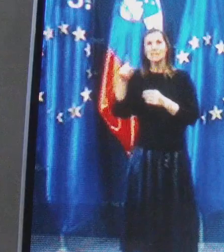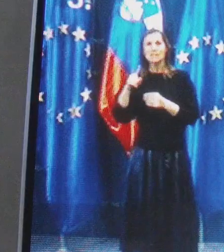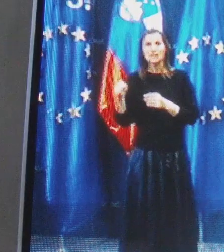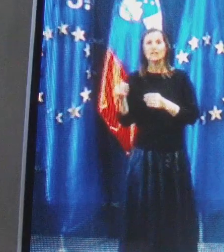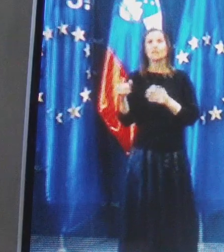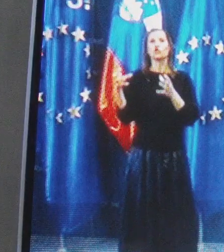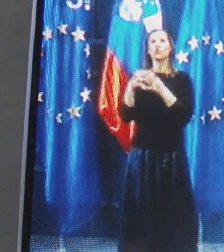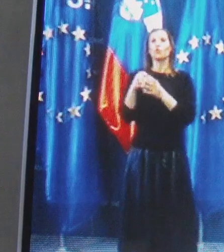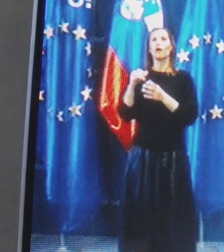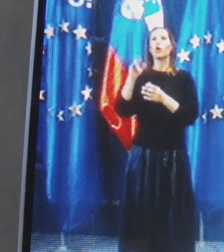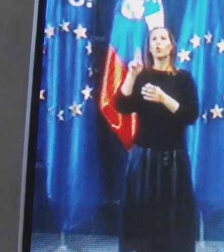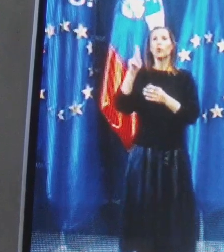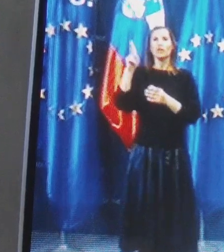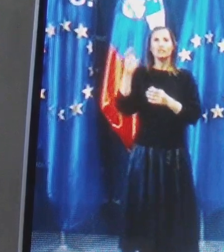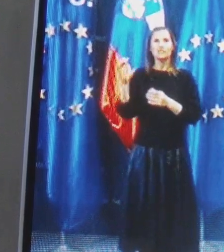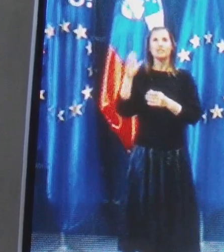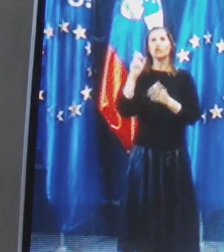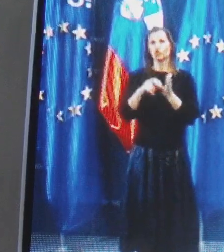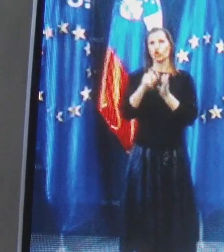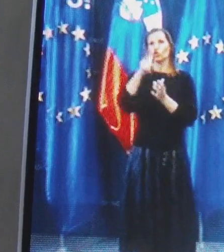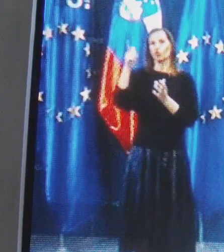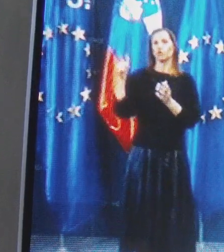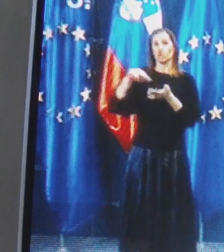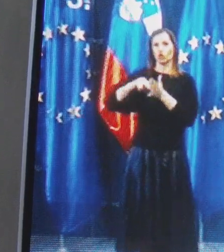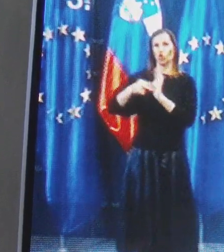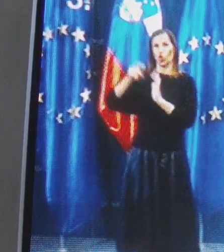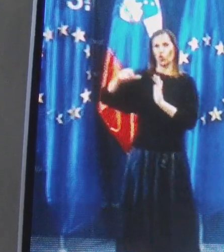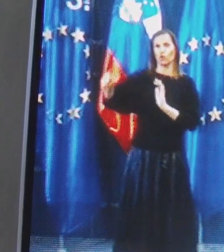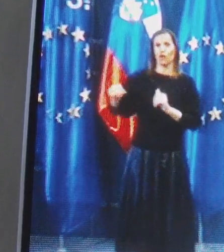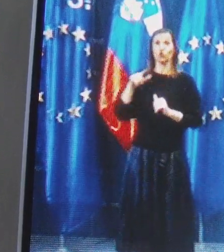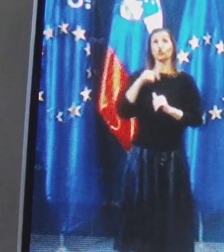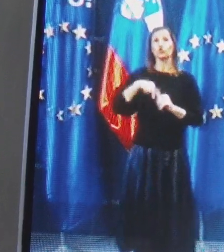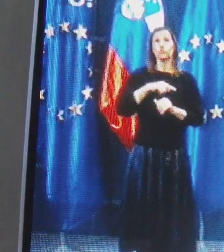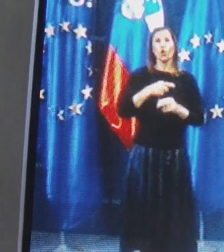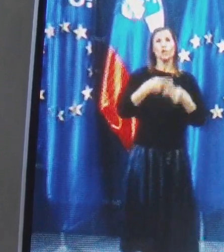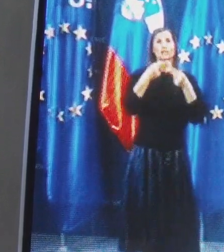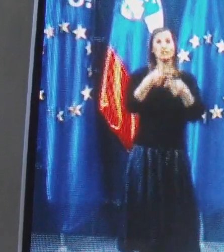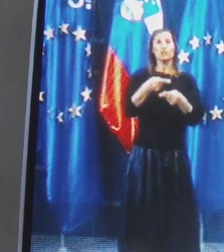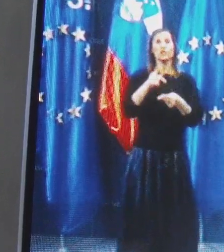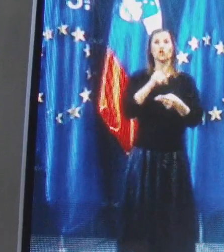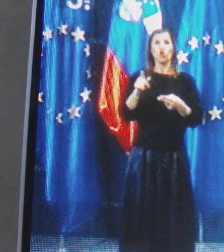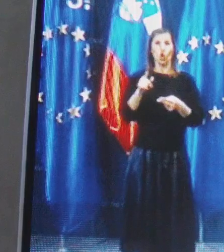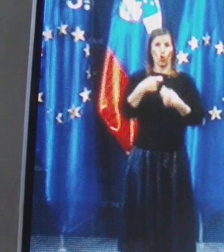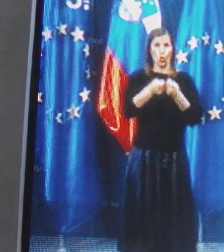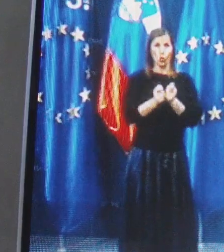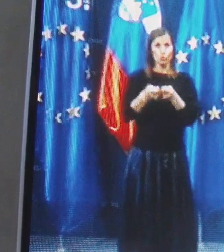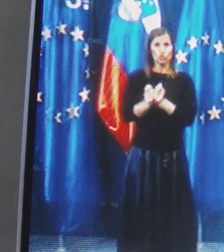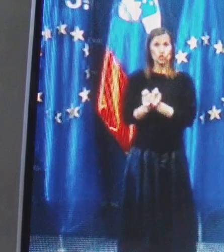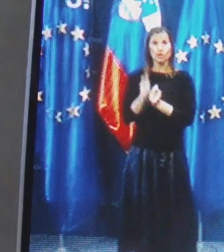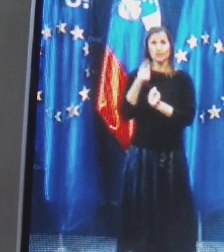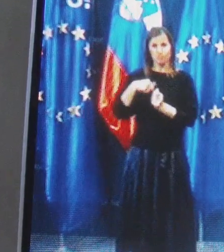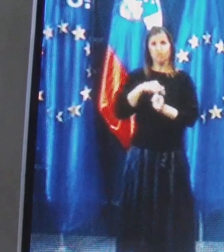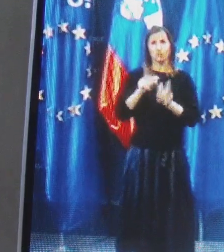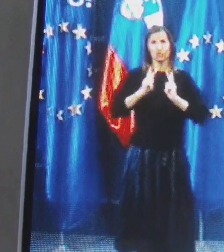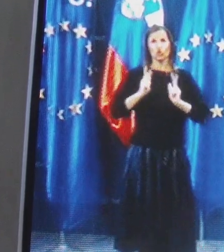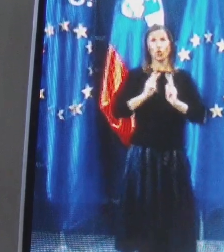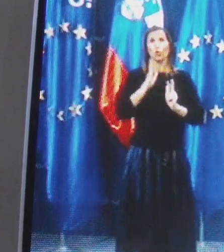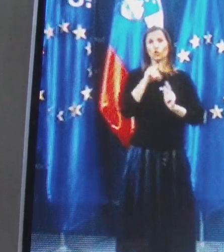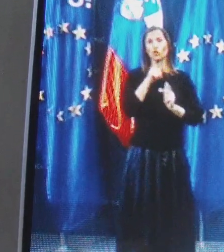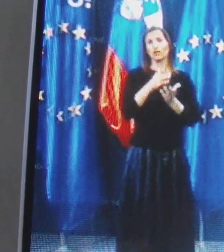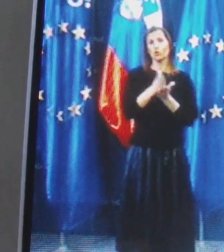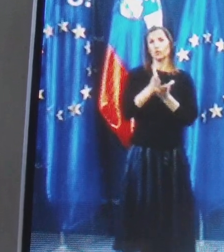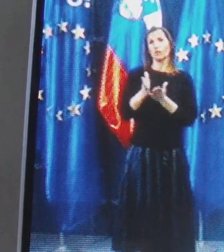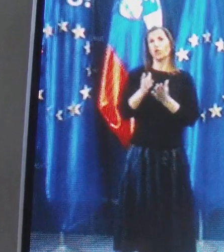UKC-am in pa seveda neki drugi strokovnjakov. To smo distribuirali do občin in seveda pričakujemo, da smo teh